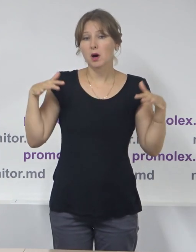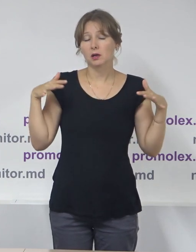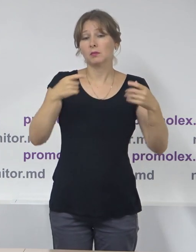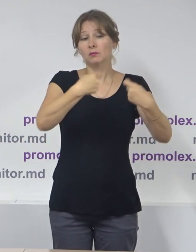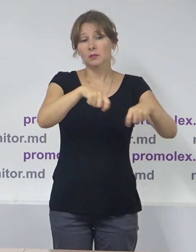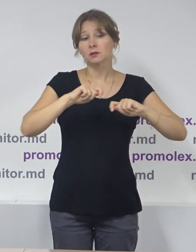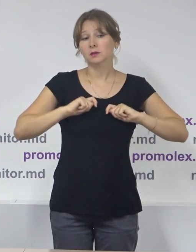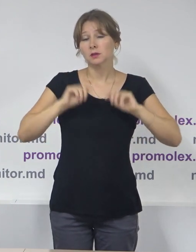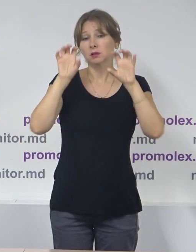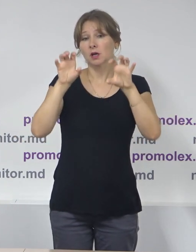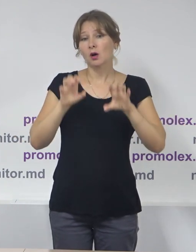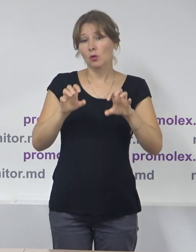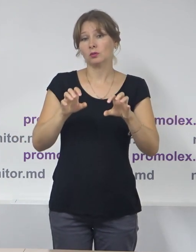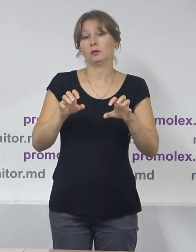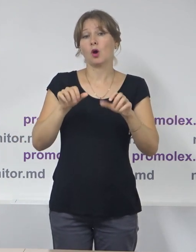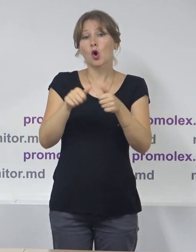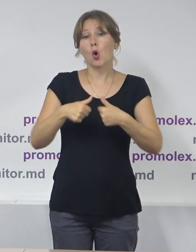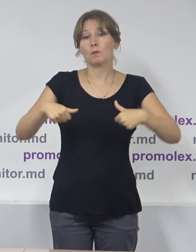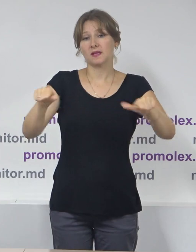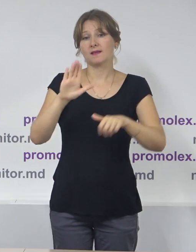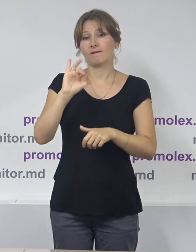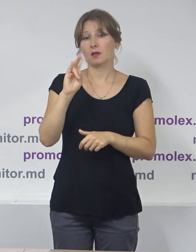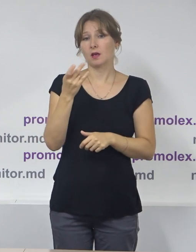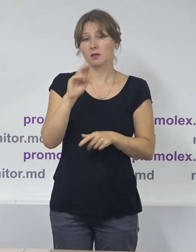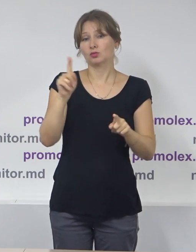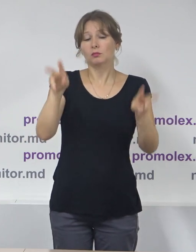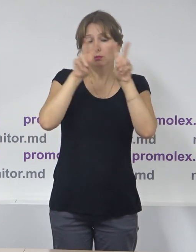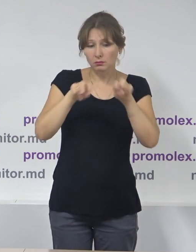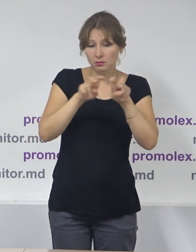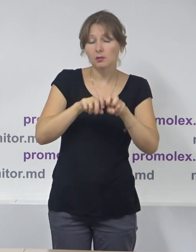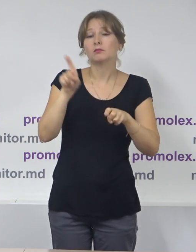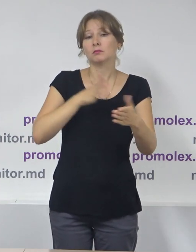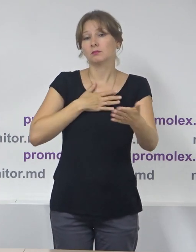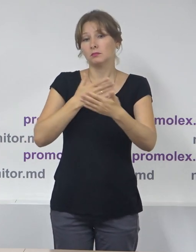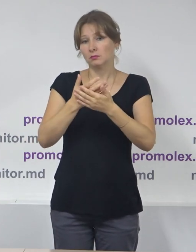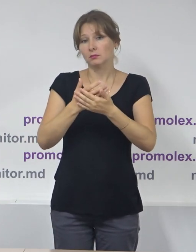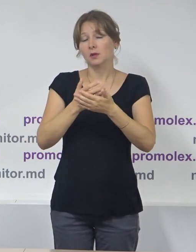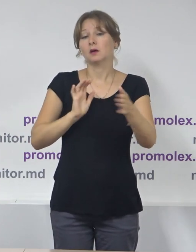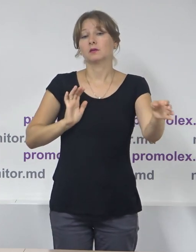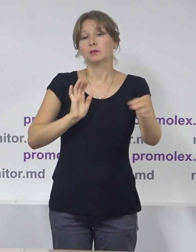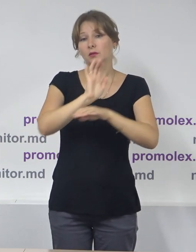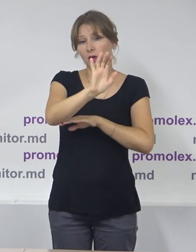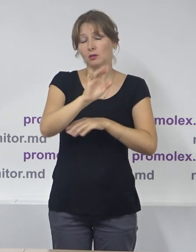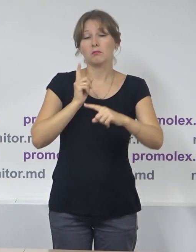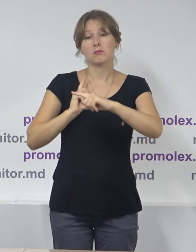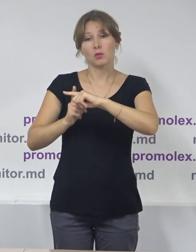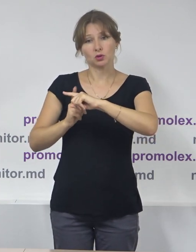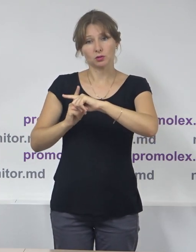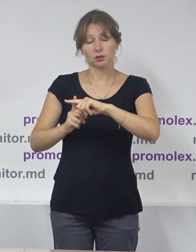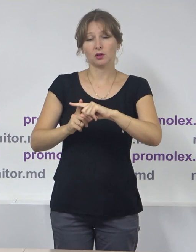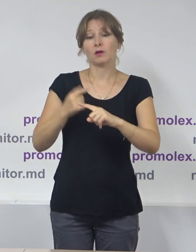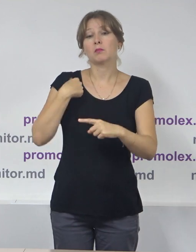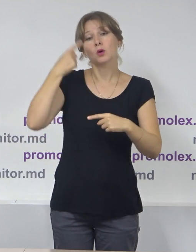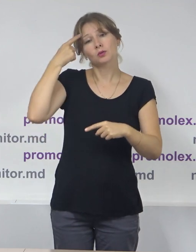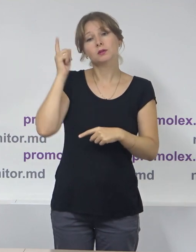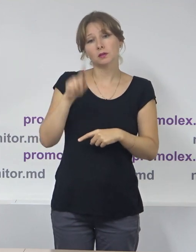transmită legea și Comisiei de la Veneție pentru examinare. Acest lucru a fost făcut, este un aspect pozitiv și din câte cunoaștem, Comisia de la